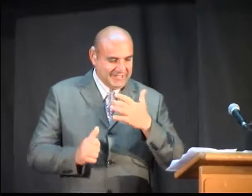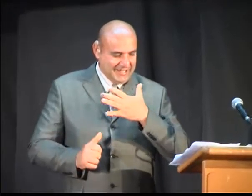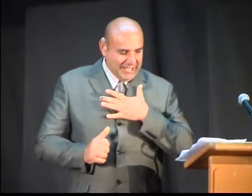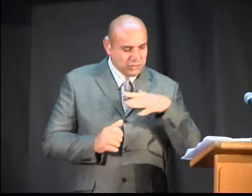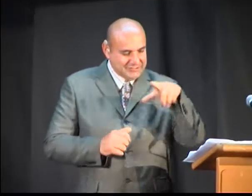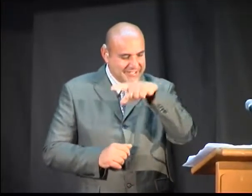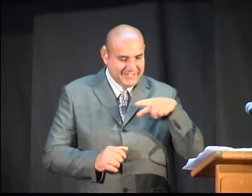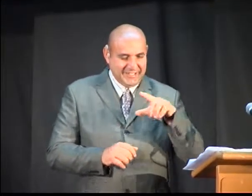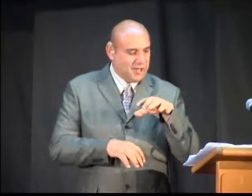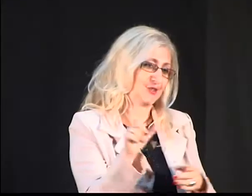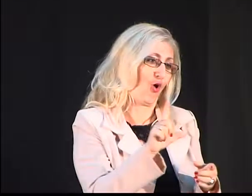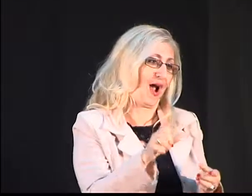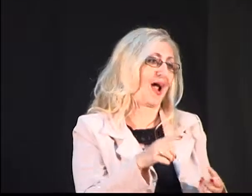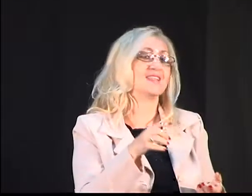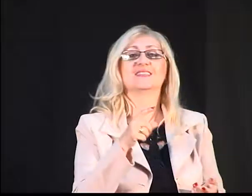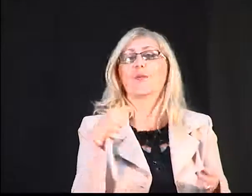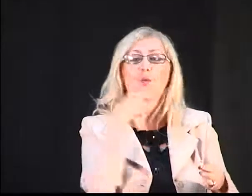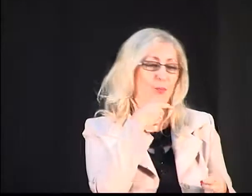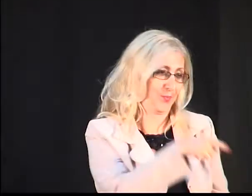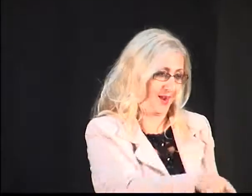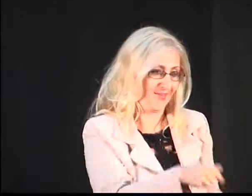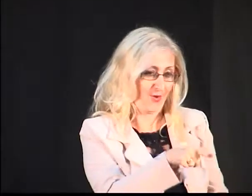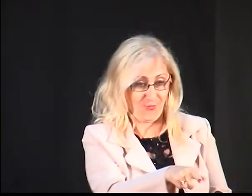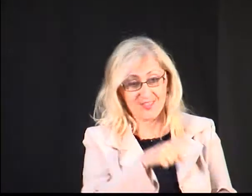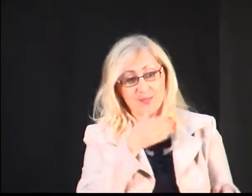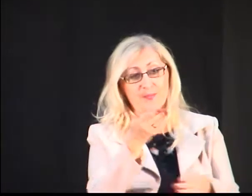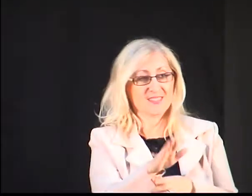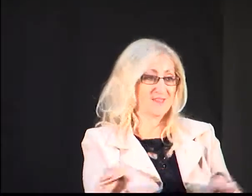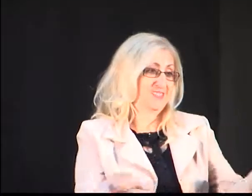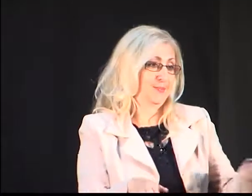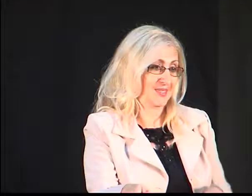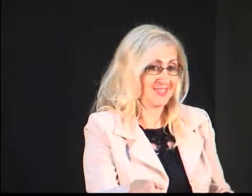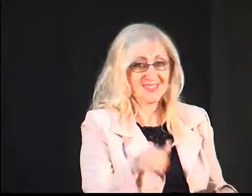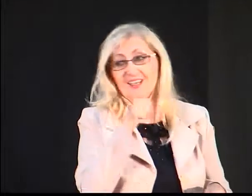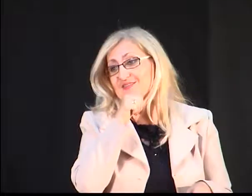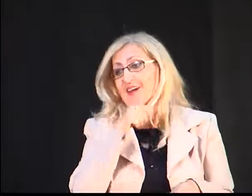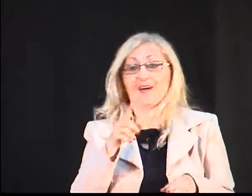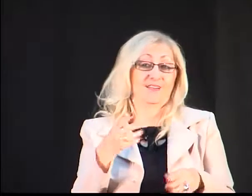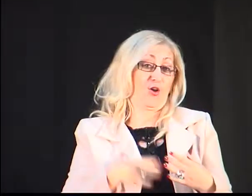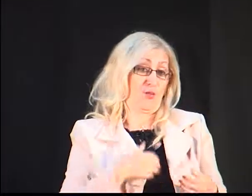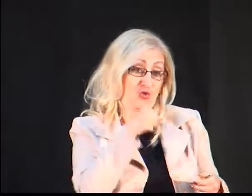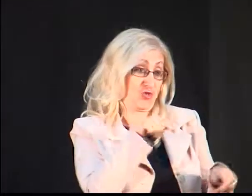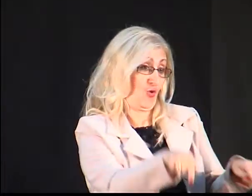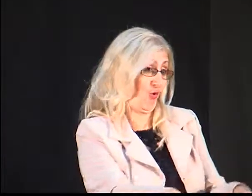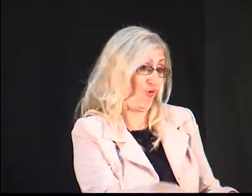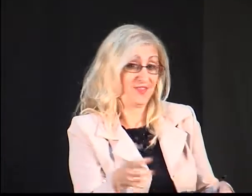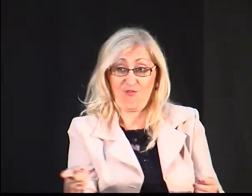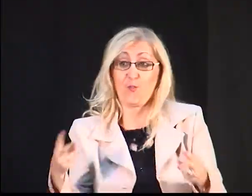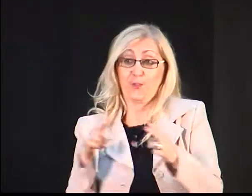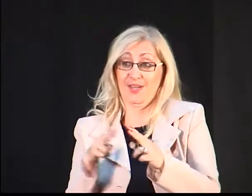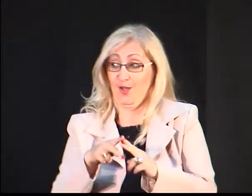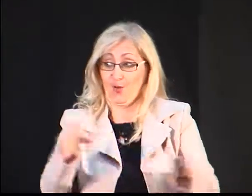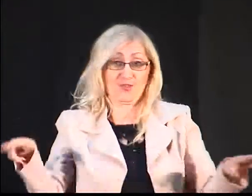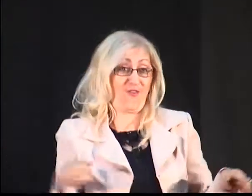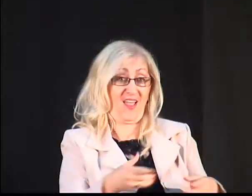zajedništva gluvih, jer osjećajući se tako jedinjen i jačim, oni lakši i bez predrasuda istupaju pred ostatkom sveta. Ova